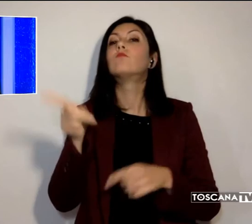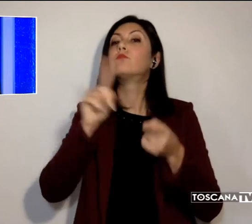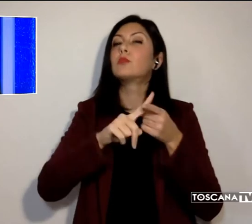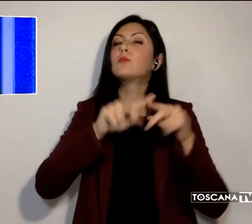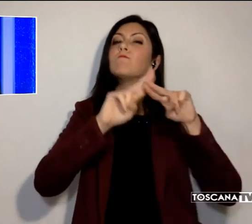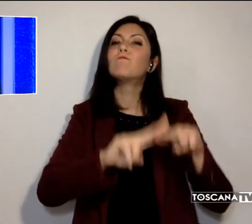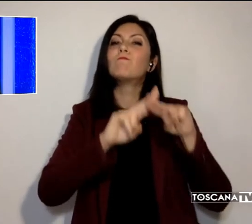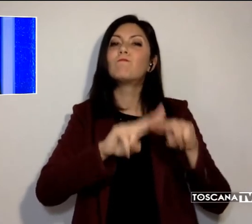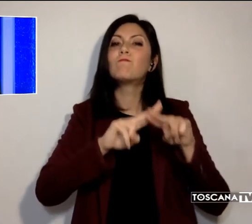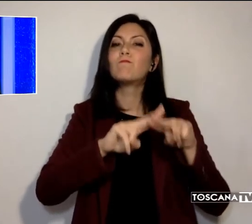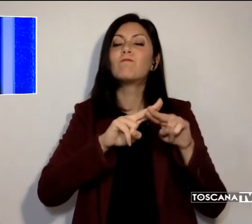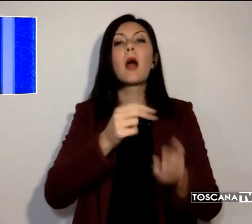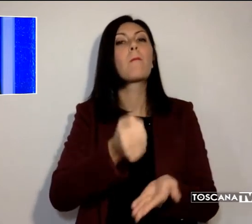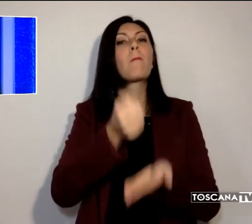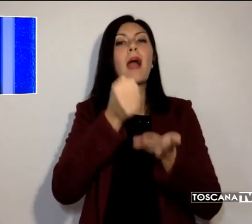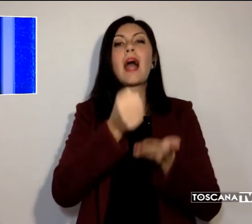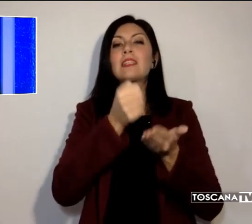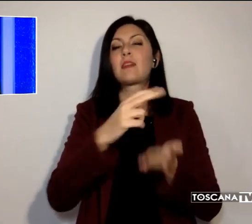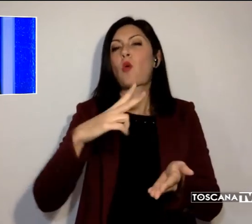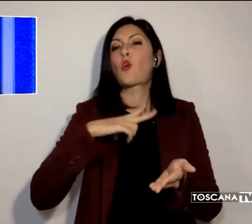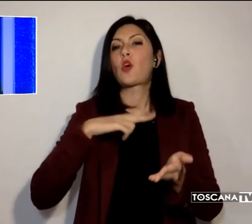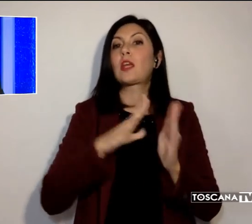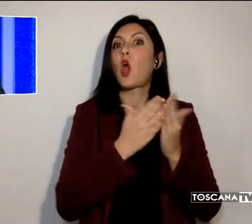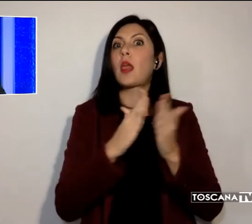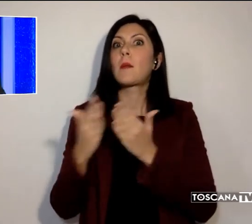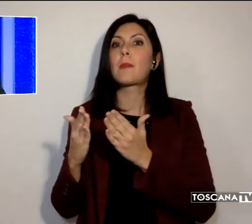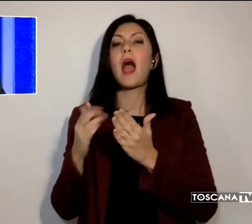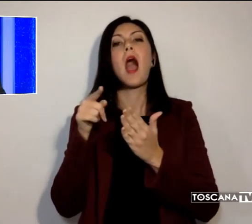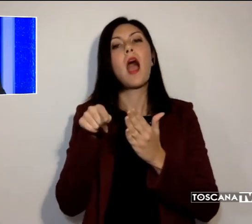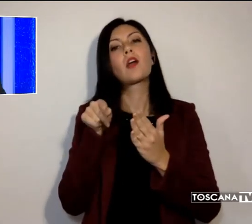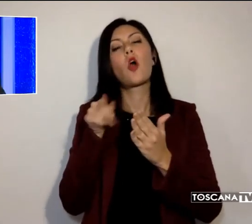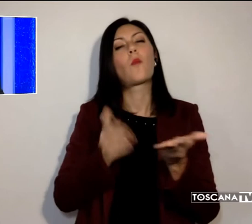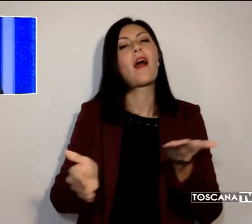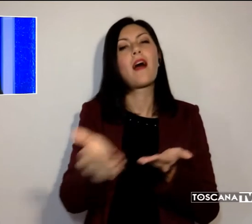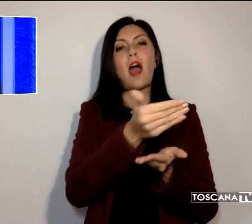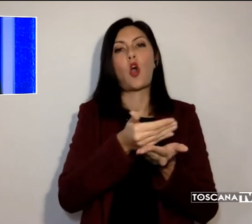patrimonio librario che il pontefice edumanista aveva raccolto.